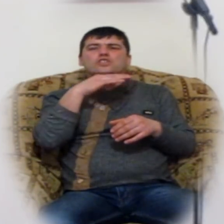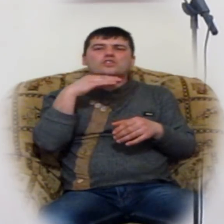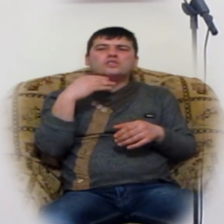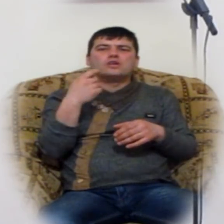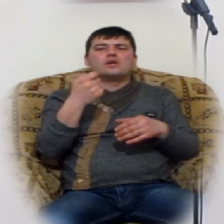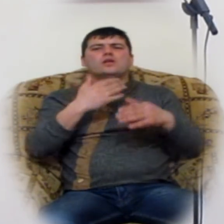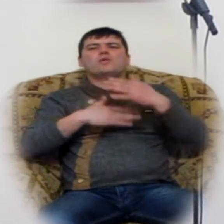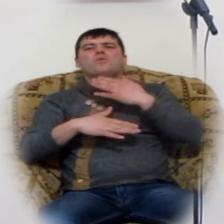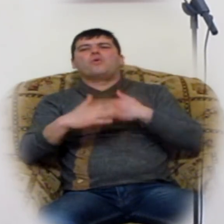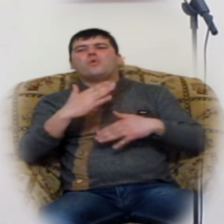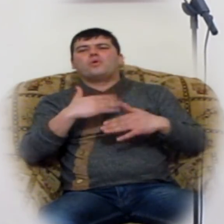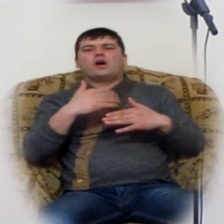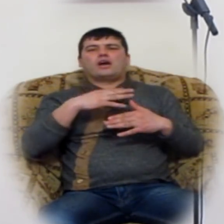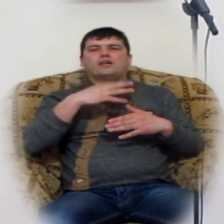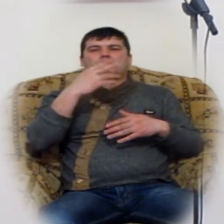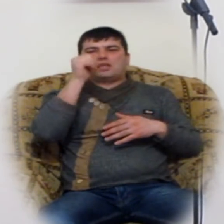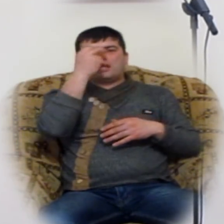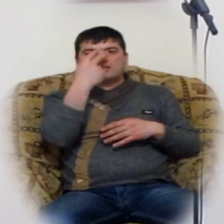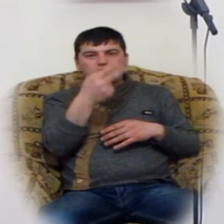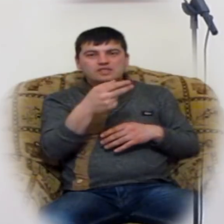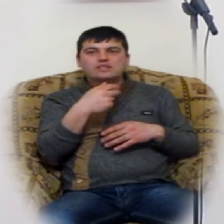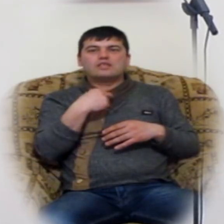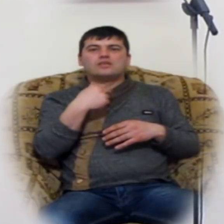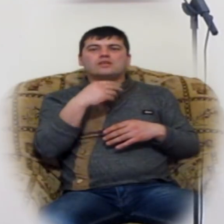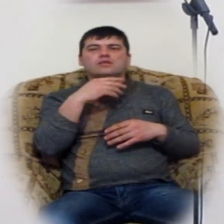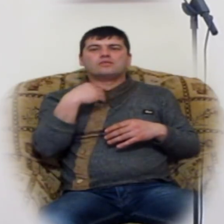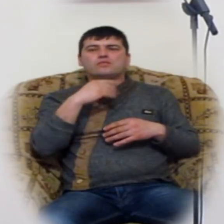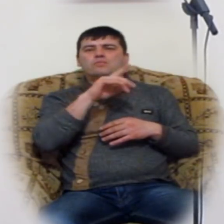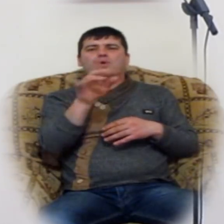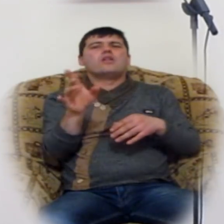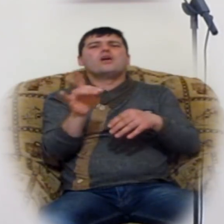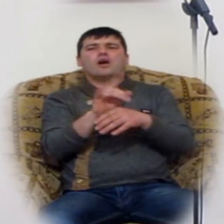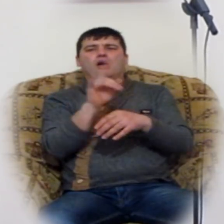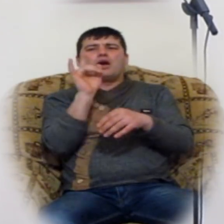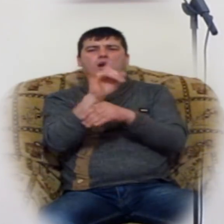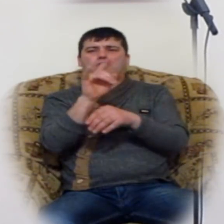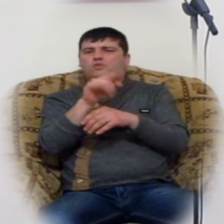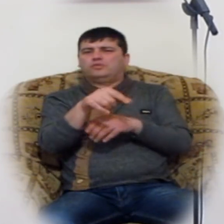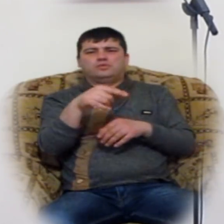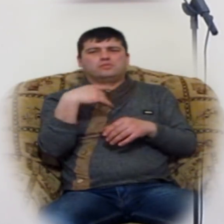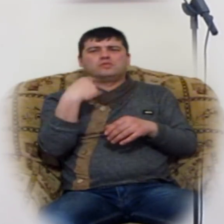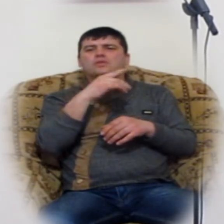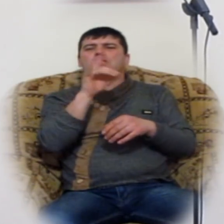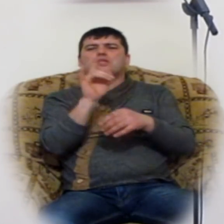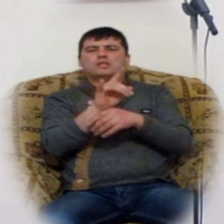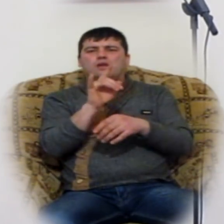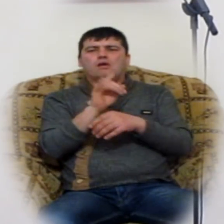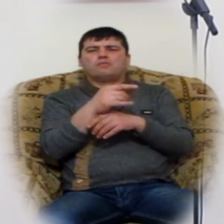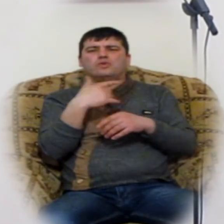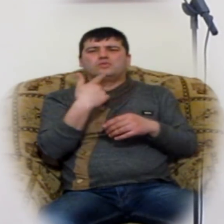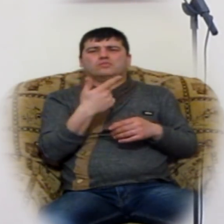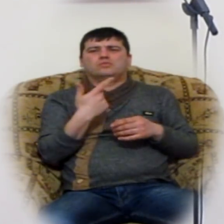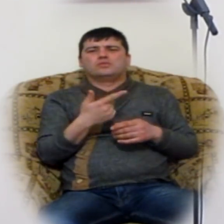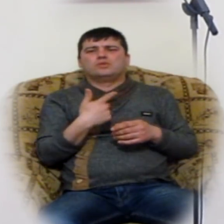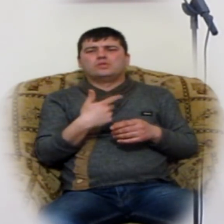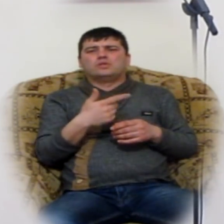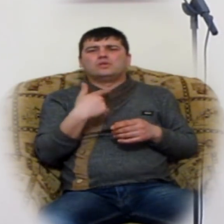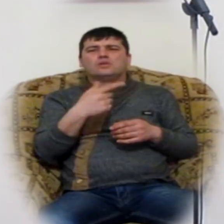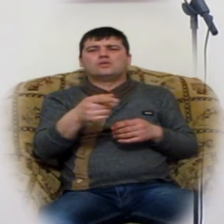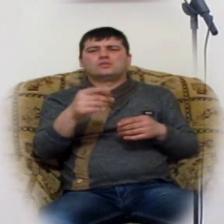րոշագի որենաստուն։ բայց է սխավվածություն է, աս խավվածություն է, ավետարանի մեր գրված է,